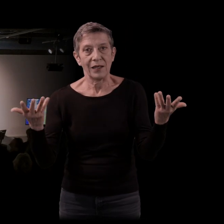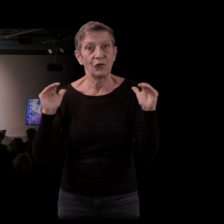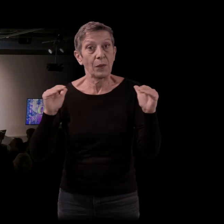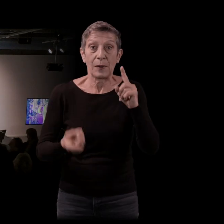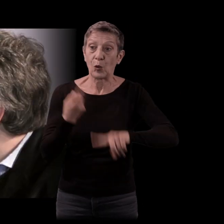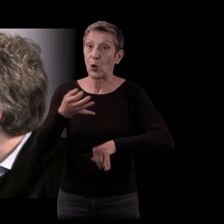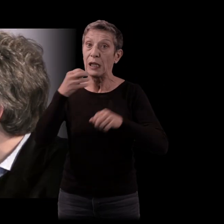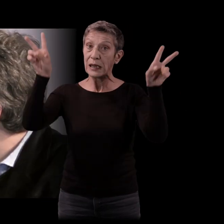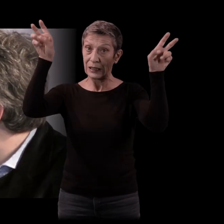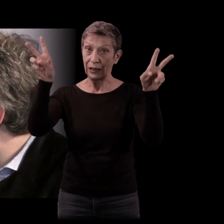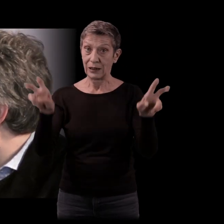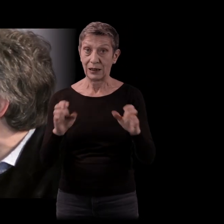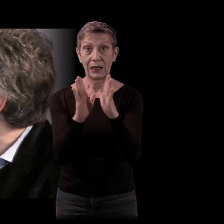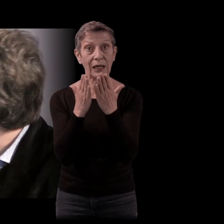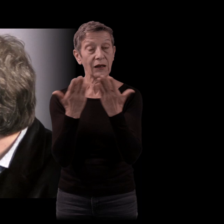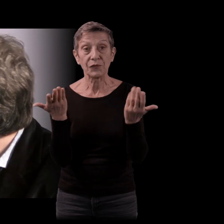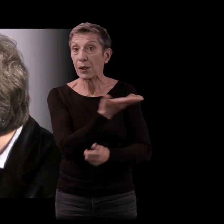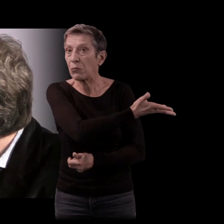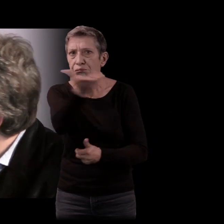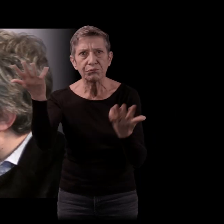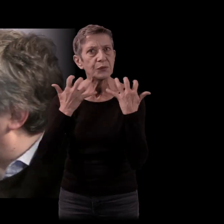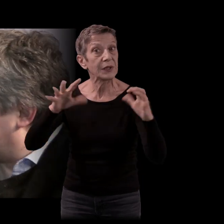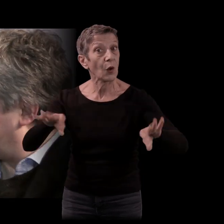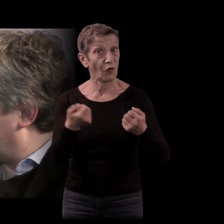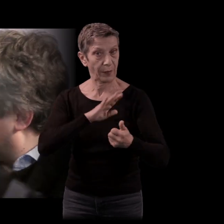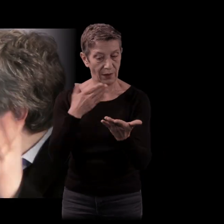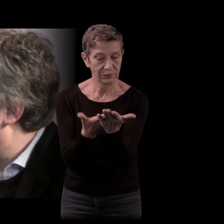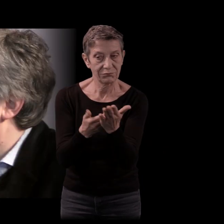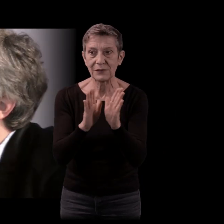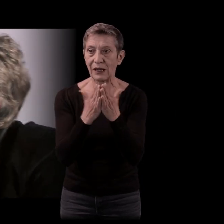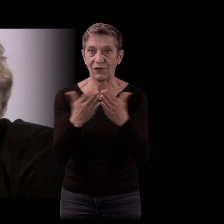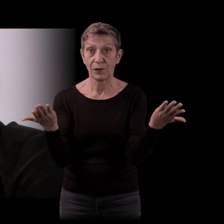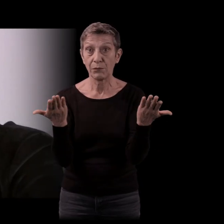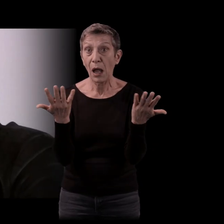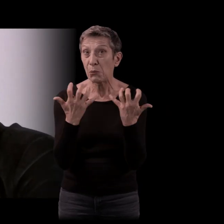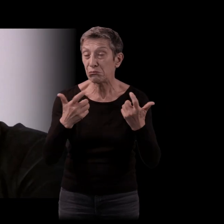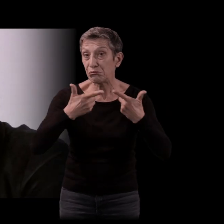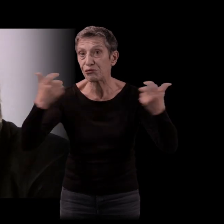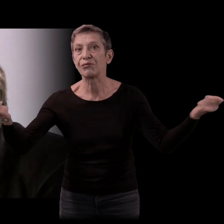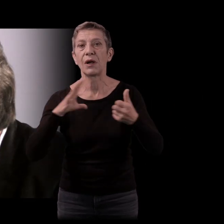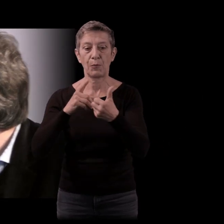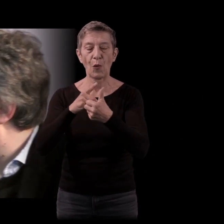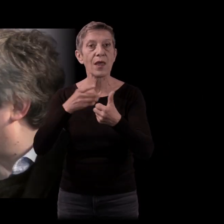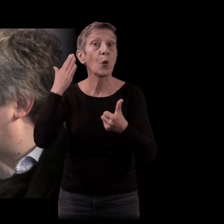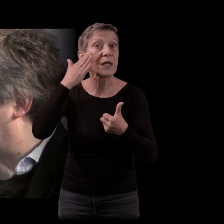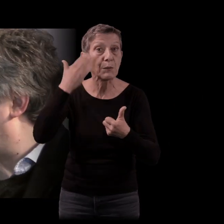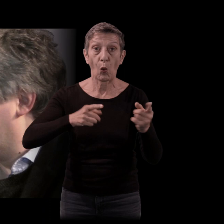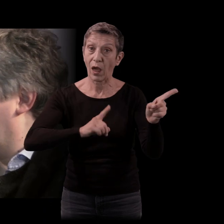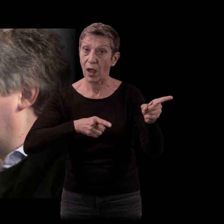qui vous ont permis d'être découverts par un très large public, un public très varié, à savoir aux animaux la guerre, tout d'abord il y a quelques années, qui étaient